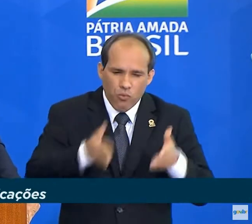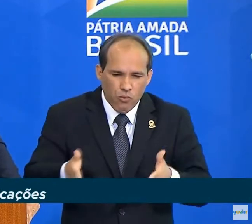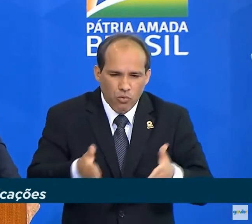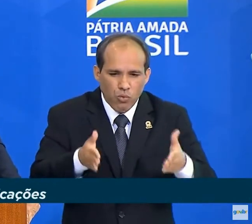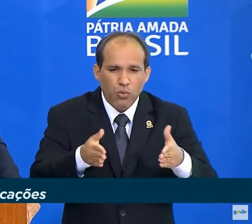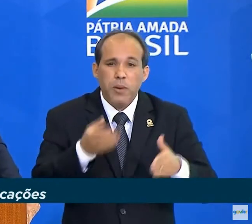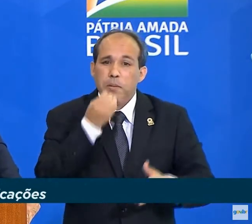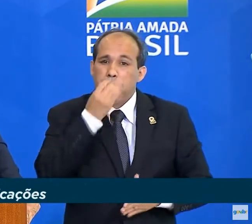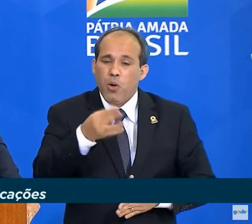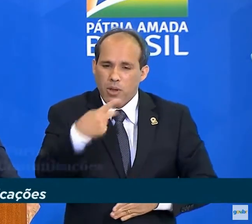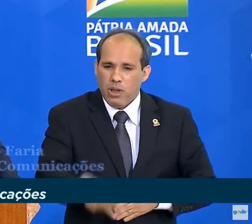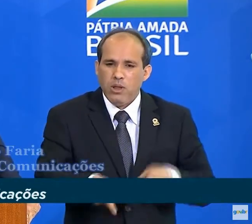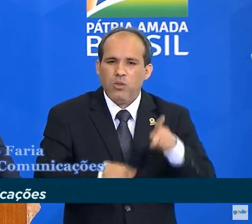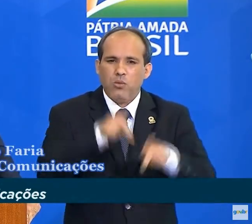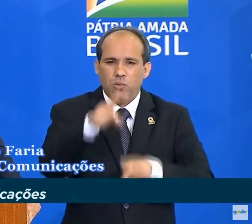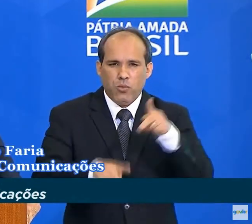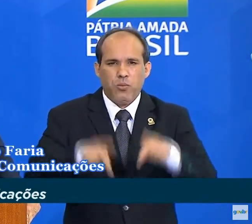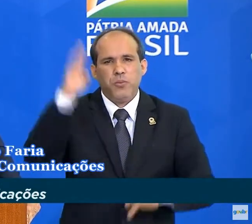do povo brasileiro.